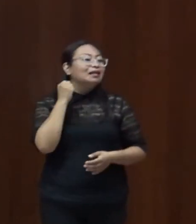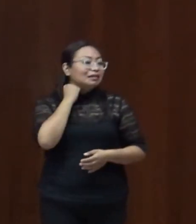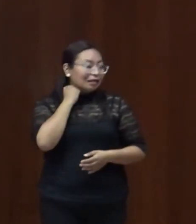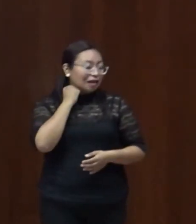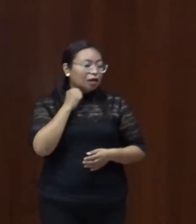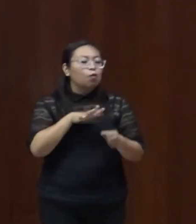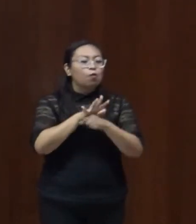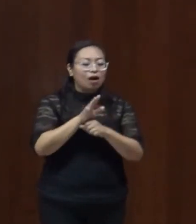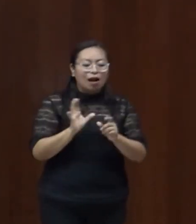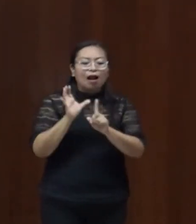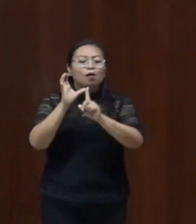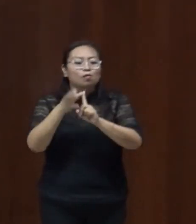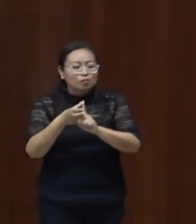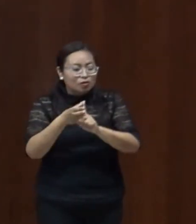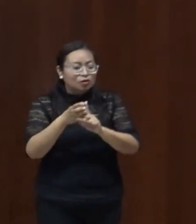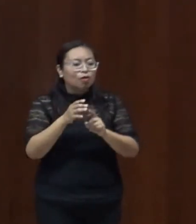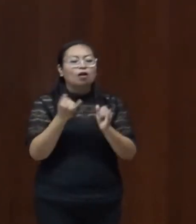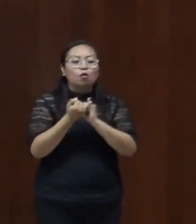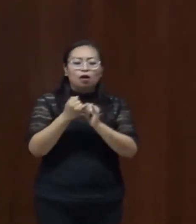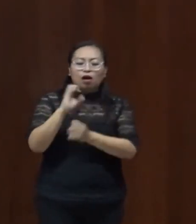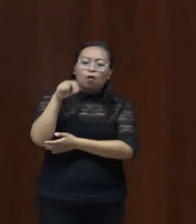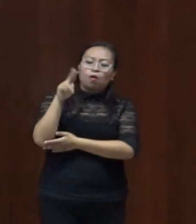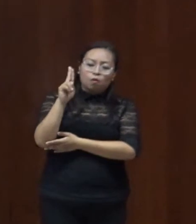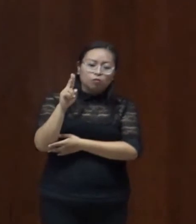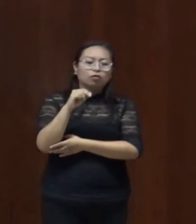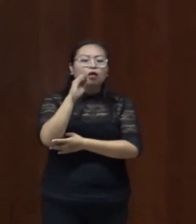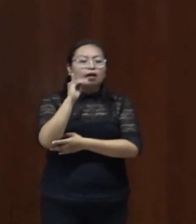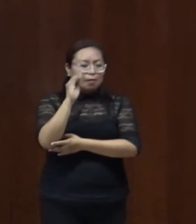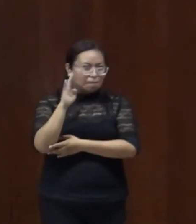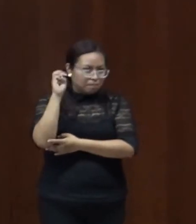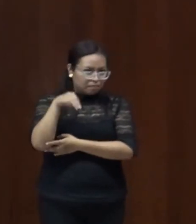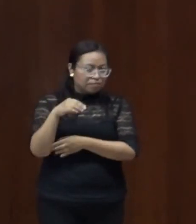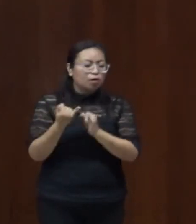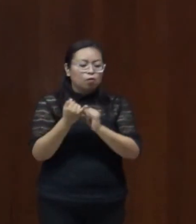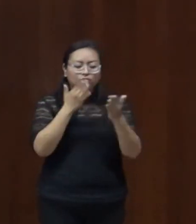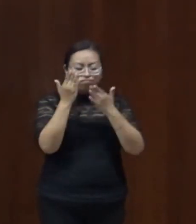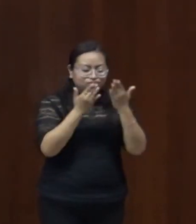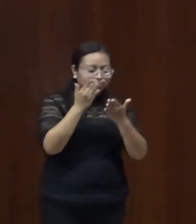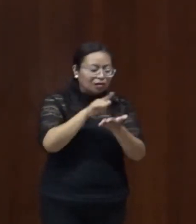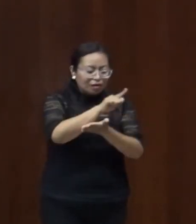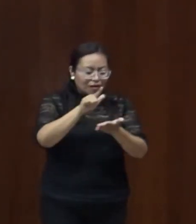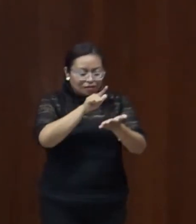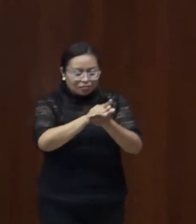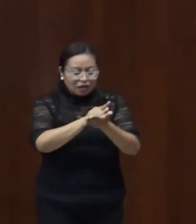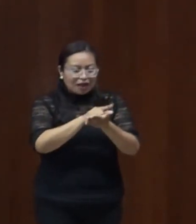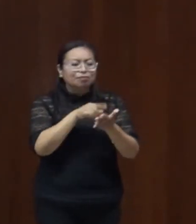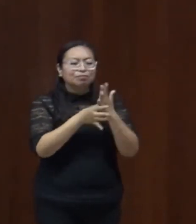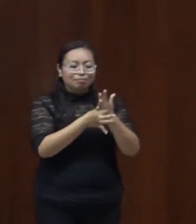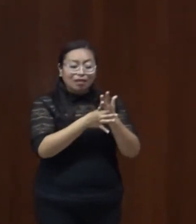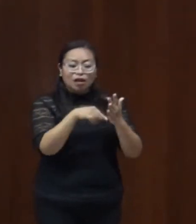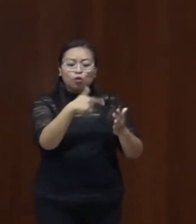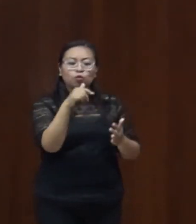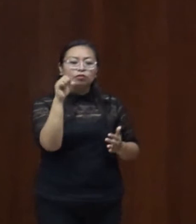por las Comisiones Unidas de Seguridad Social y de Estudios Legislativos, en donde se estableció el día